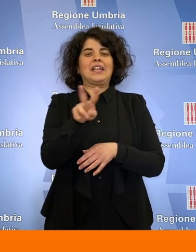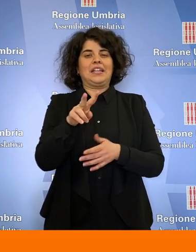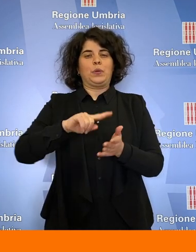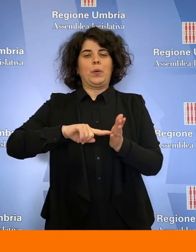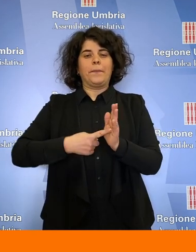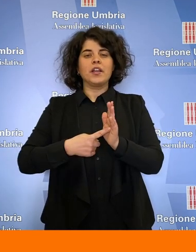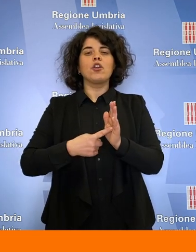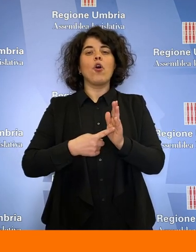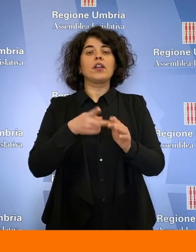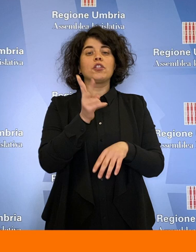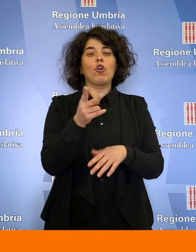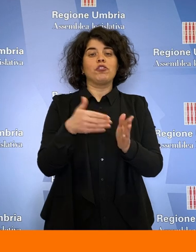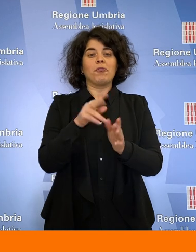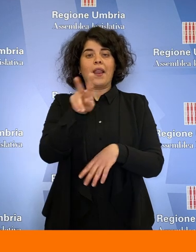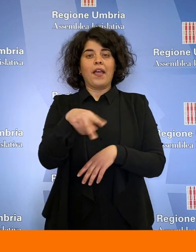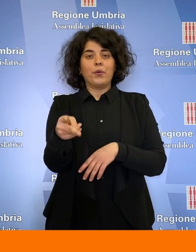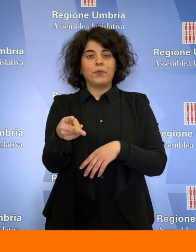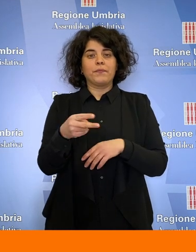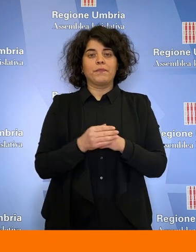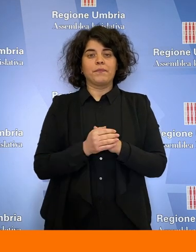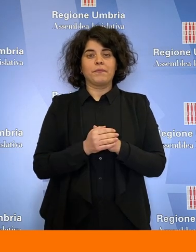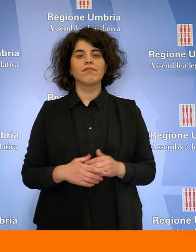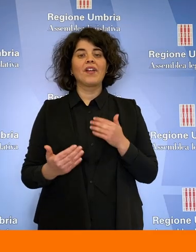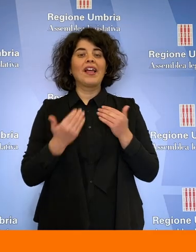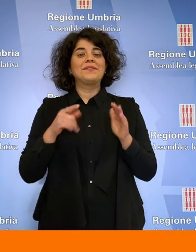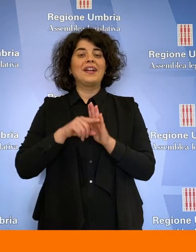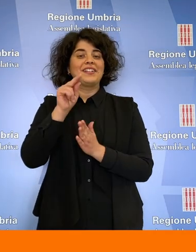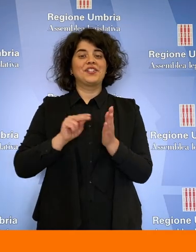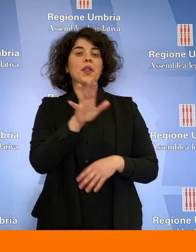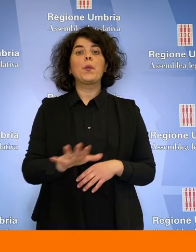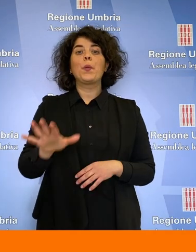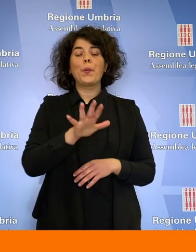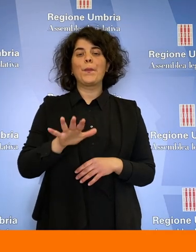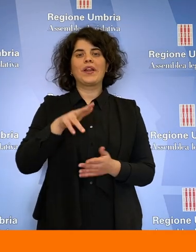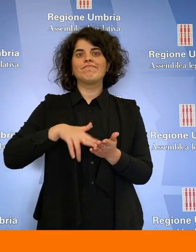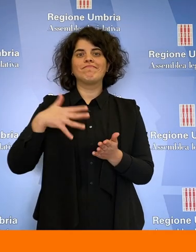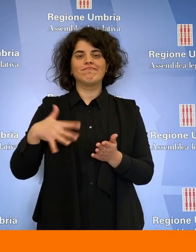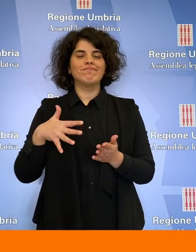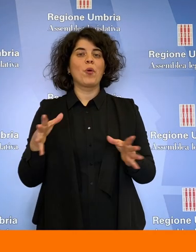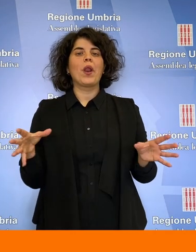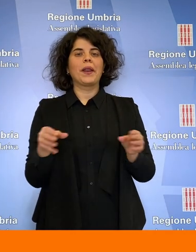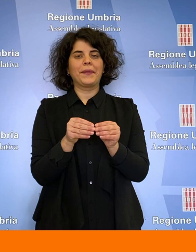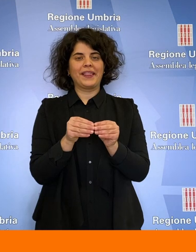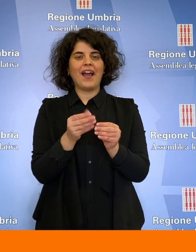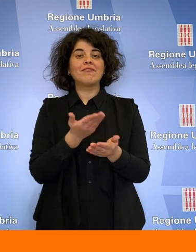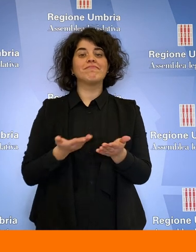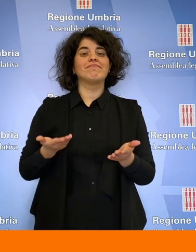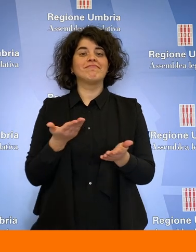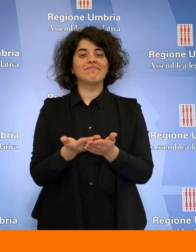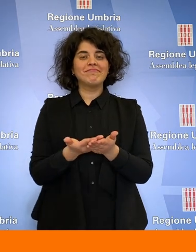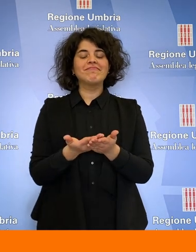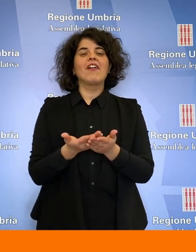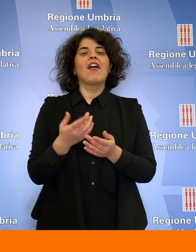.012.000 euro. L'Assemblea legislativa dell'Umbria ha approvato all'unanimità la